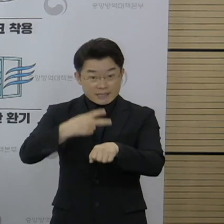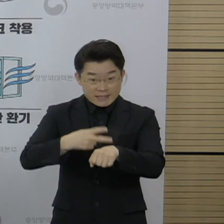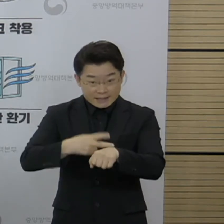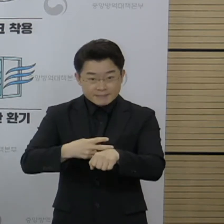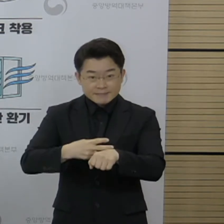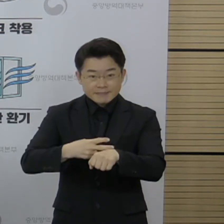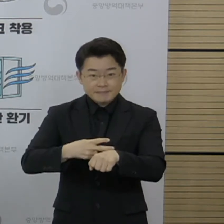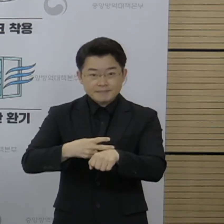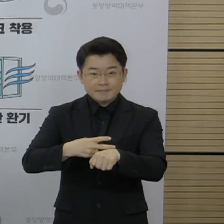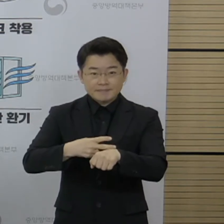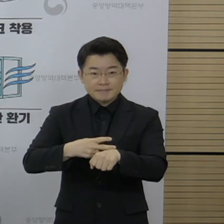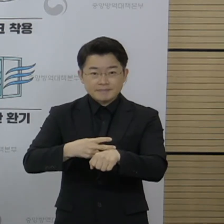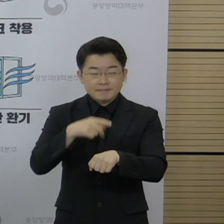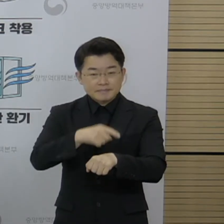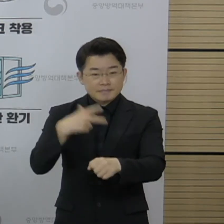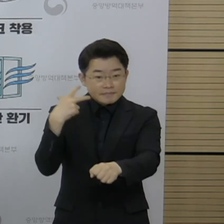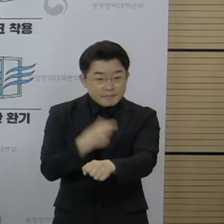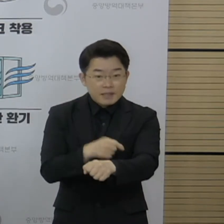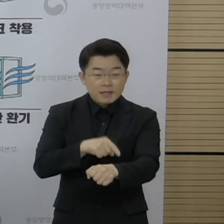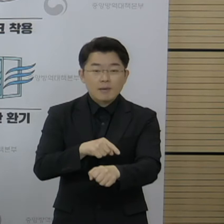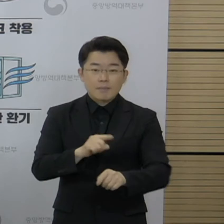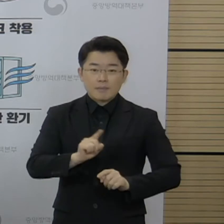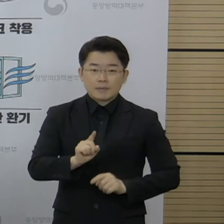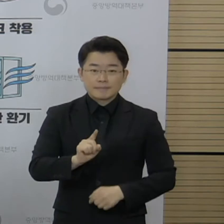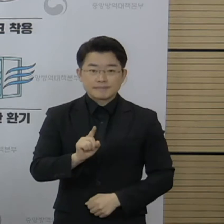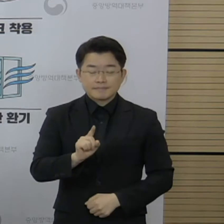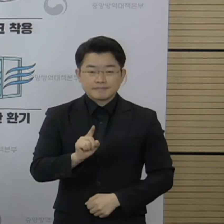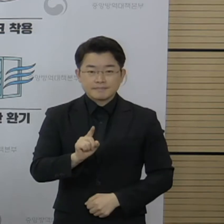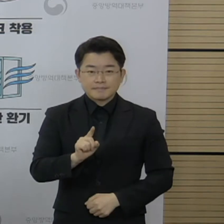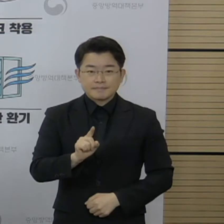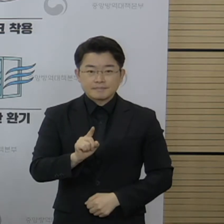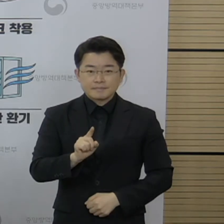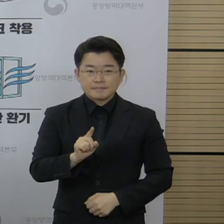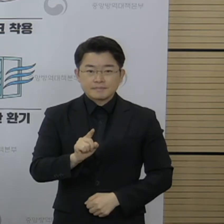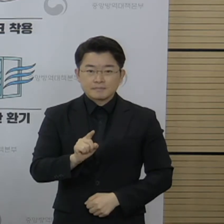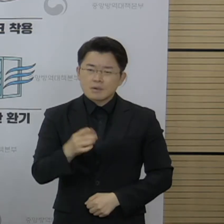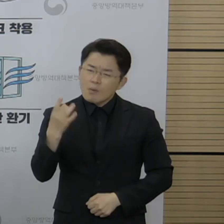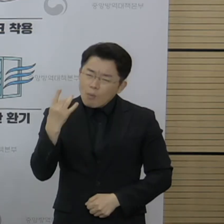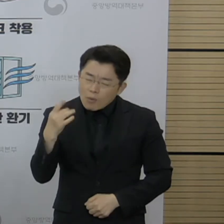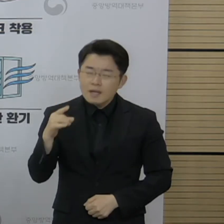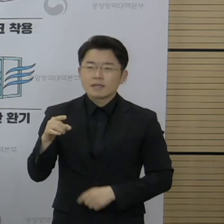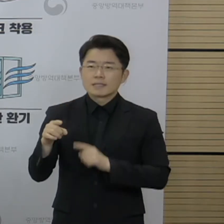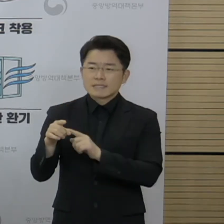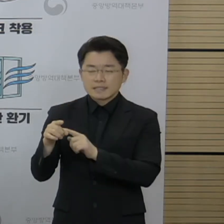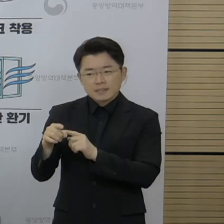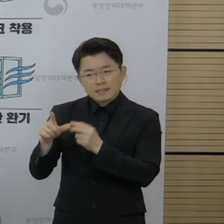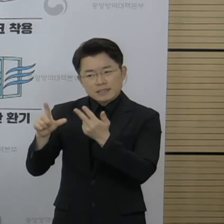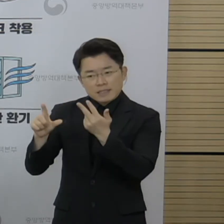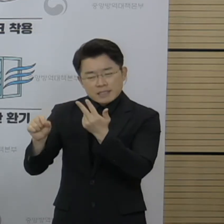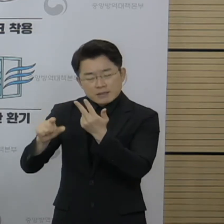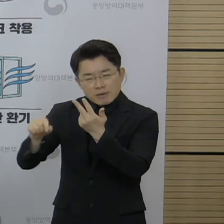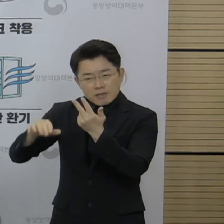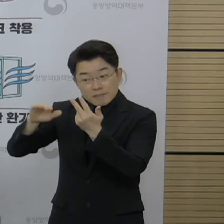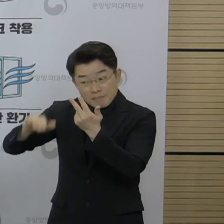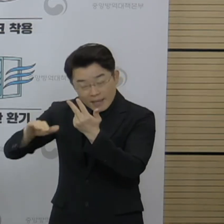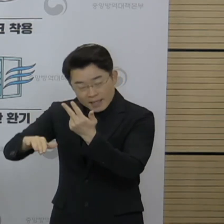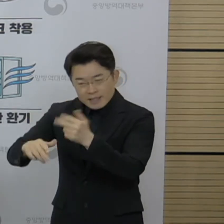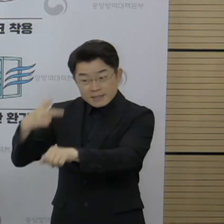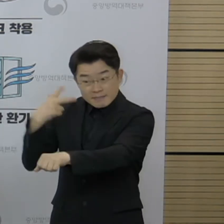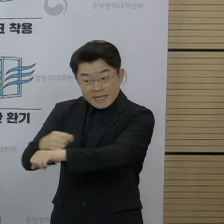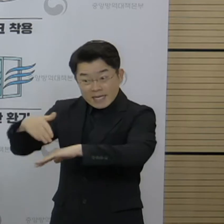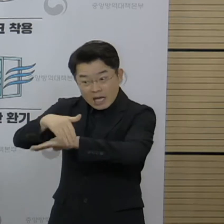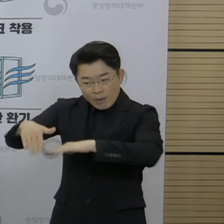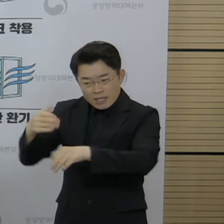교사에 대해서는 저희가 접종 예정으로 되어 있는 일정을 조금 앞당겨서 접종을 시행하는